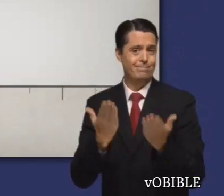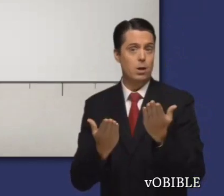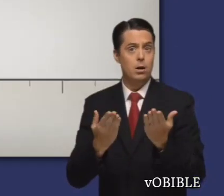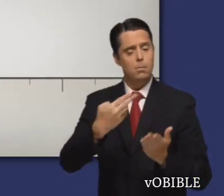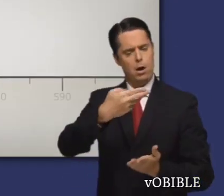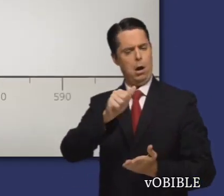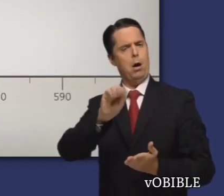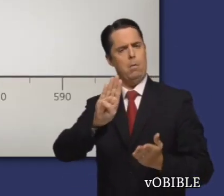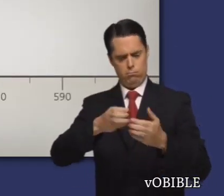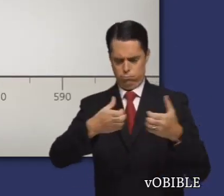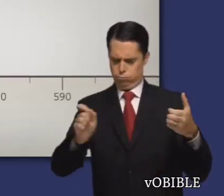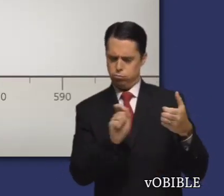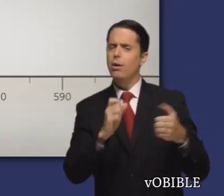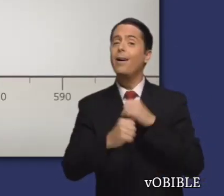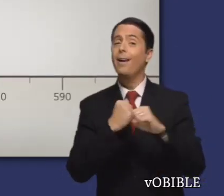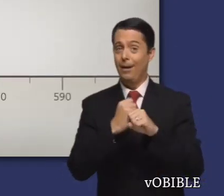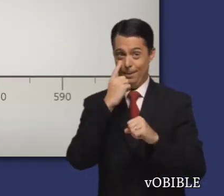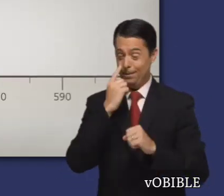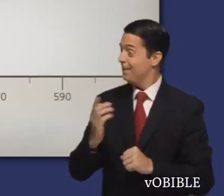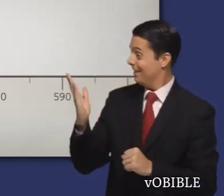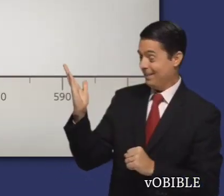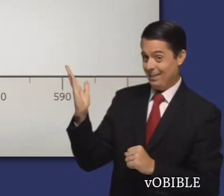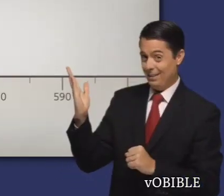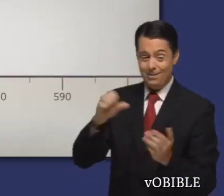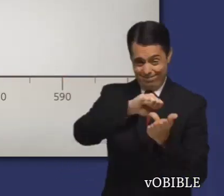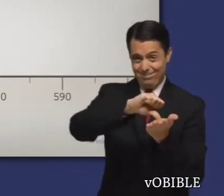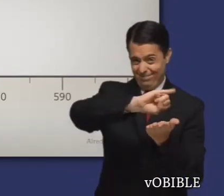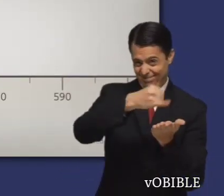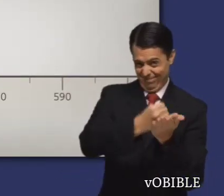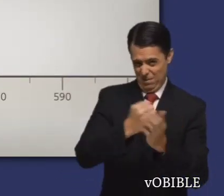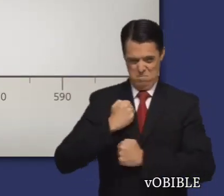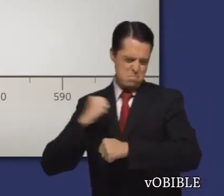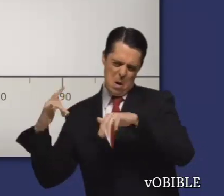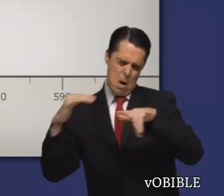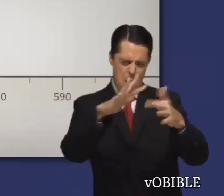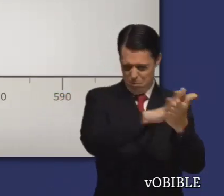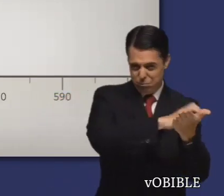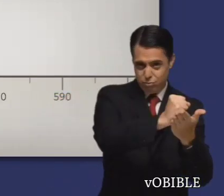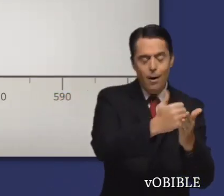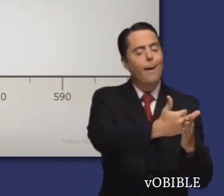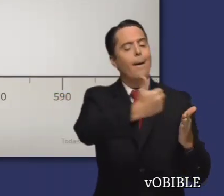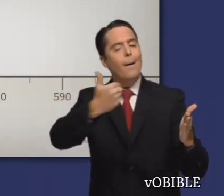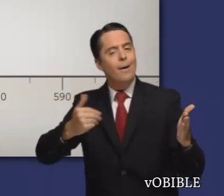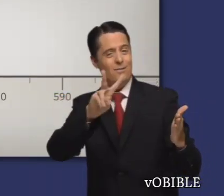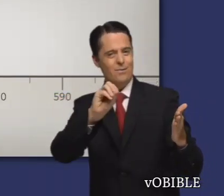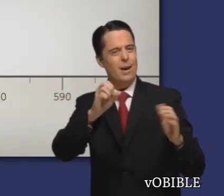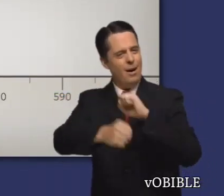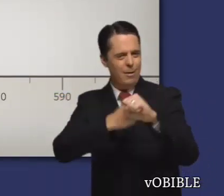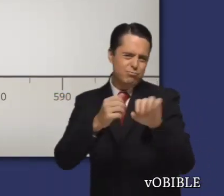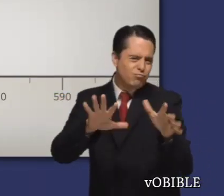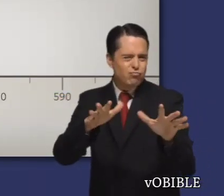Escribió el libro que lleva su nombre alrededor del 628 a.n. unos 20 años antes de la